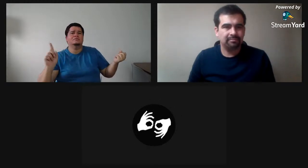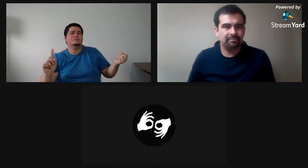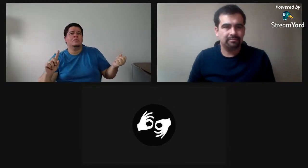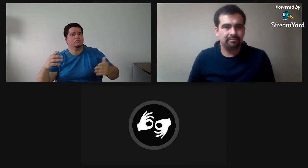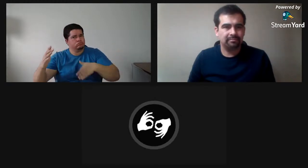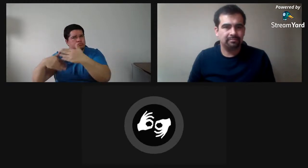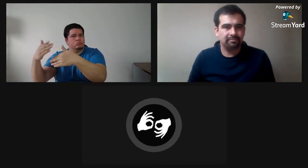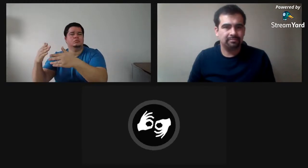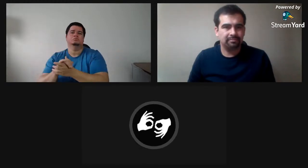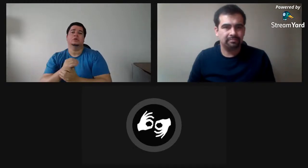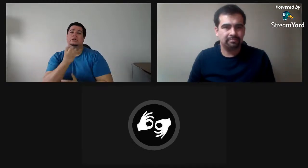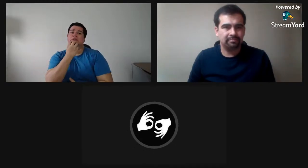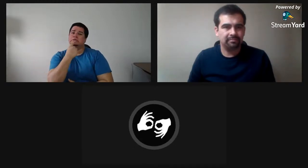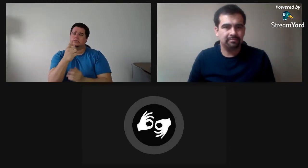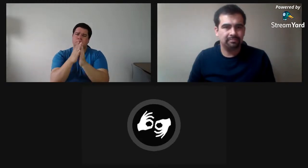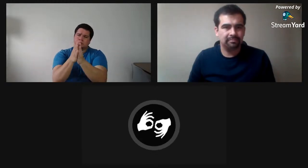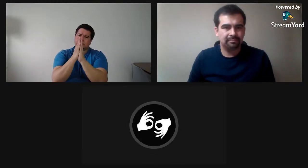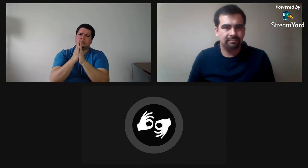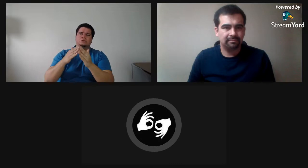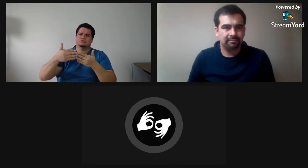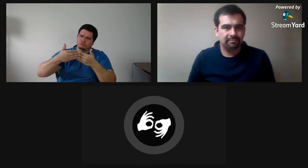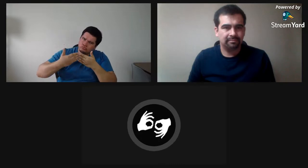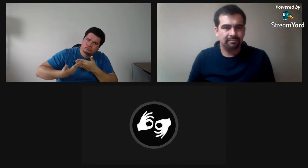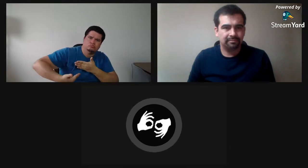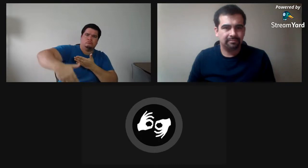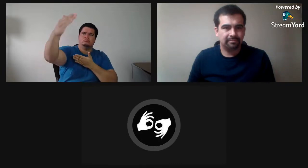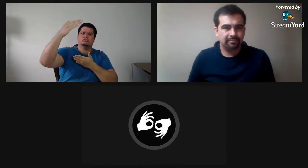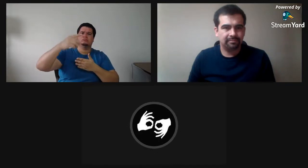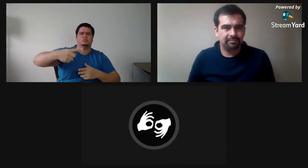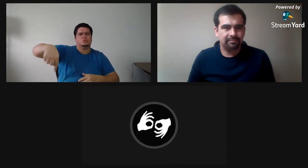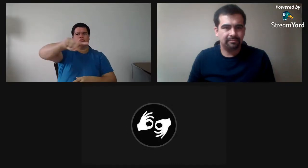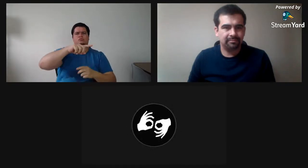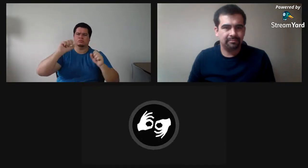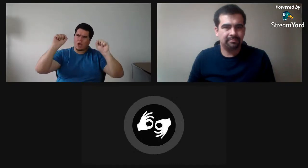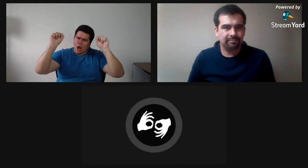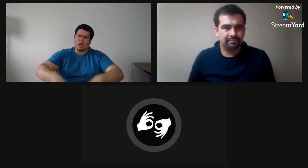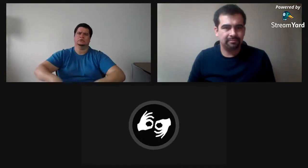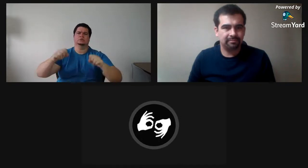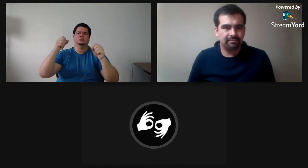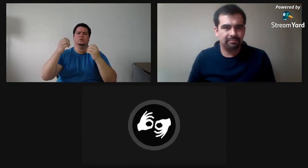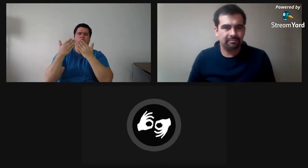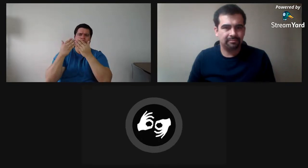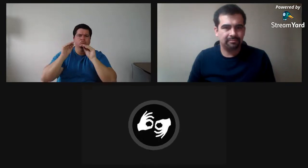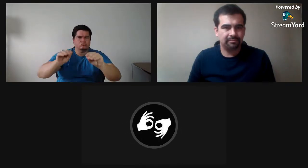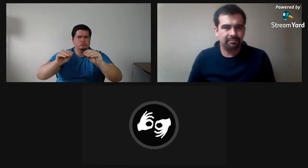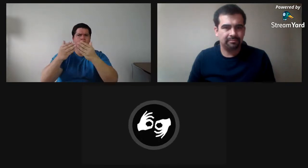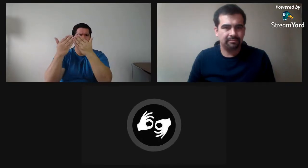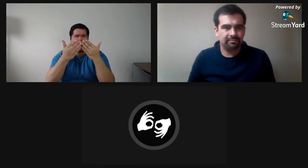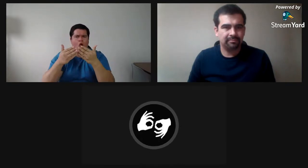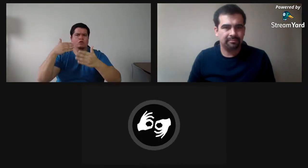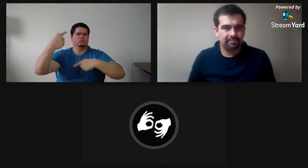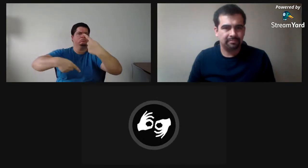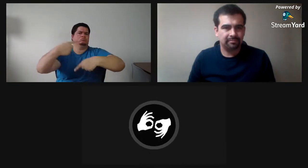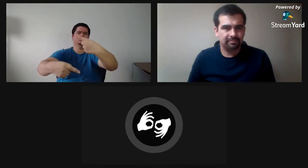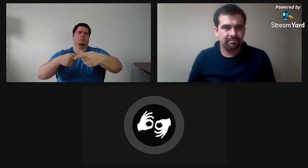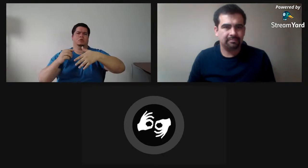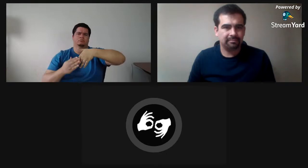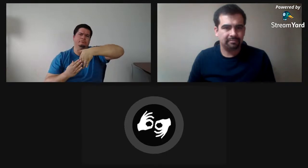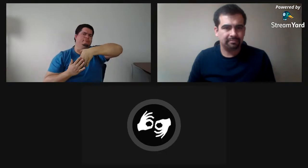Los oyentes tienen muchas experiencias, pero los sordos no. Por favor, continuemos, continuemos con esto. Enseñémosle.